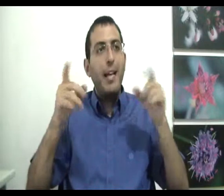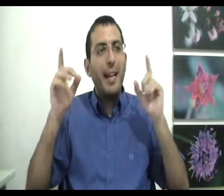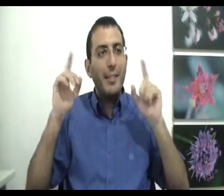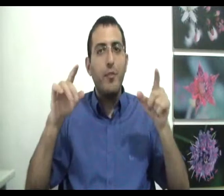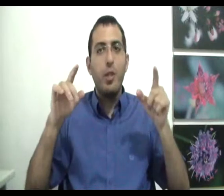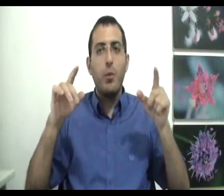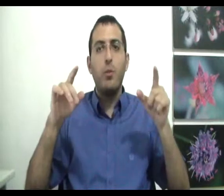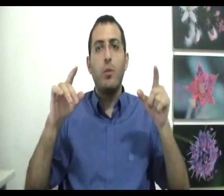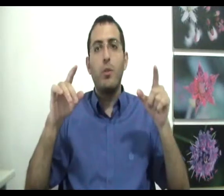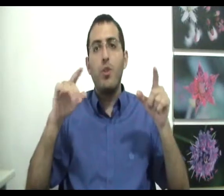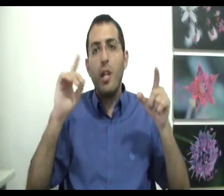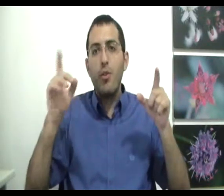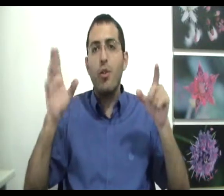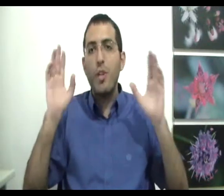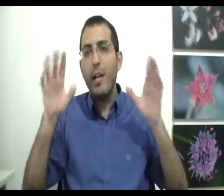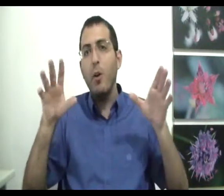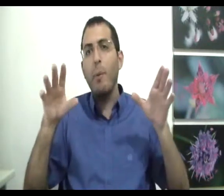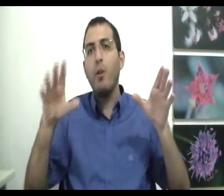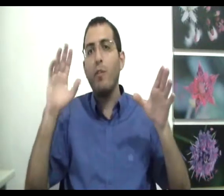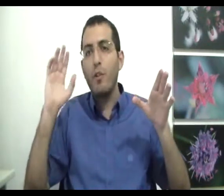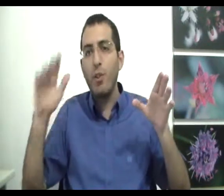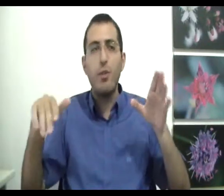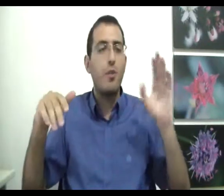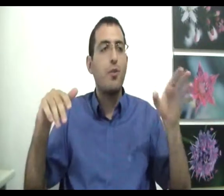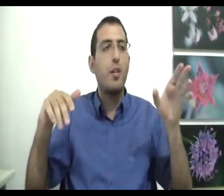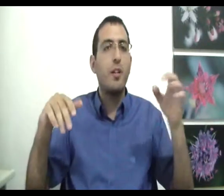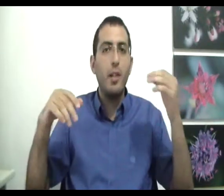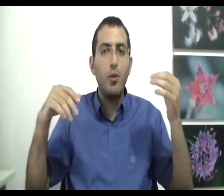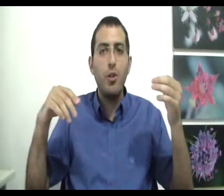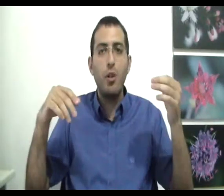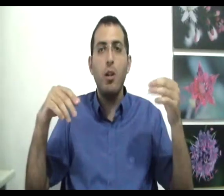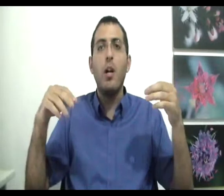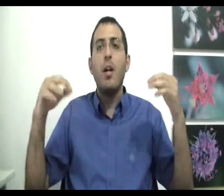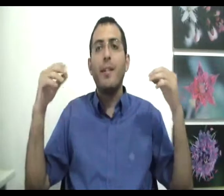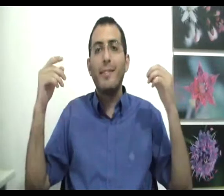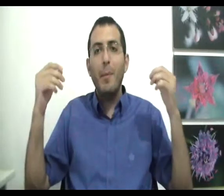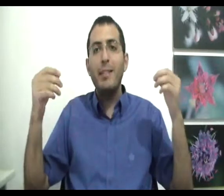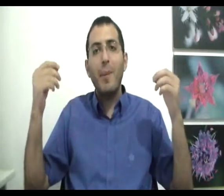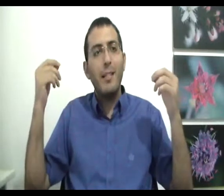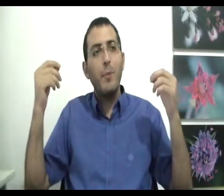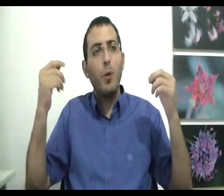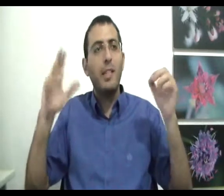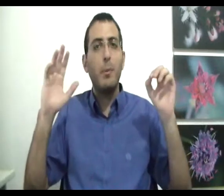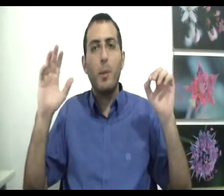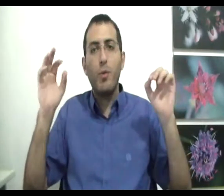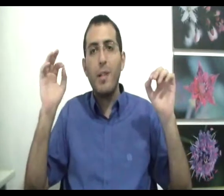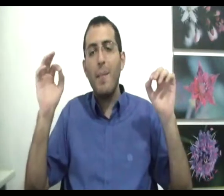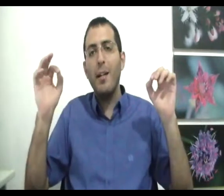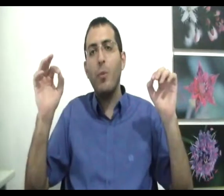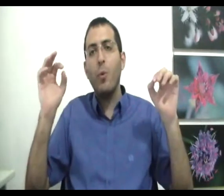הכסף שלו שיש לו, שאין לו, בין החובות שלו שיש לו, שאין לו, לבין העושר שלו זה בעצם האדם יורא לעצמו בראש למה? הוא